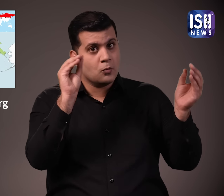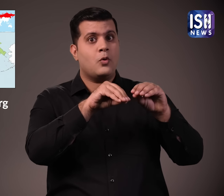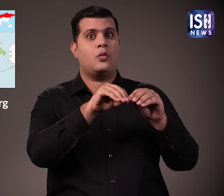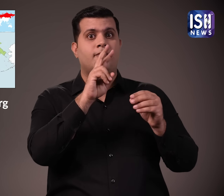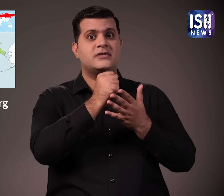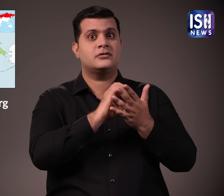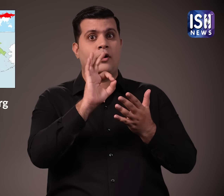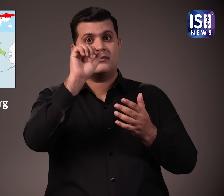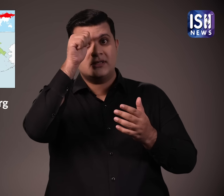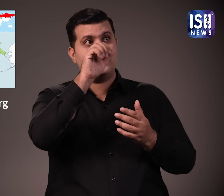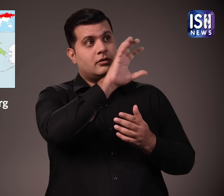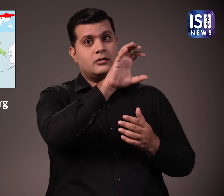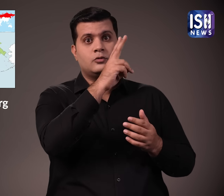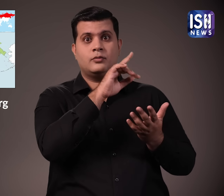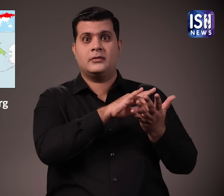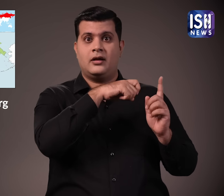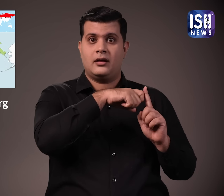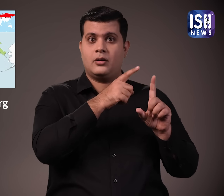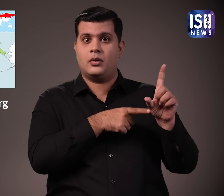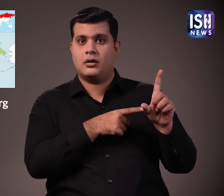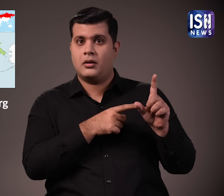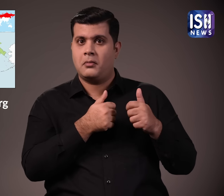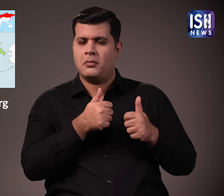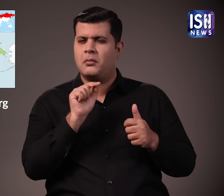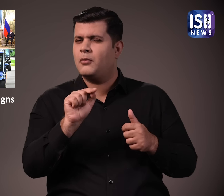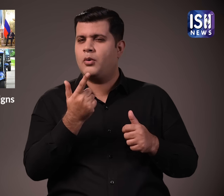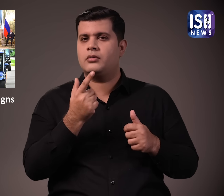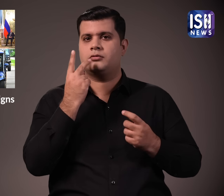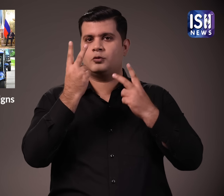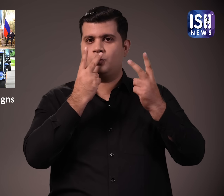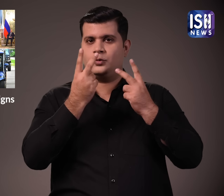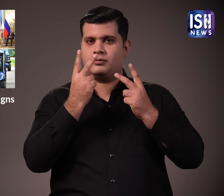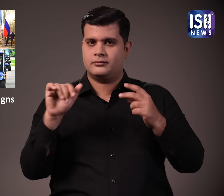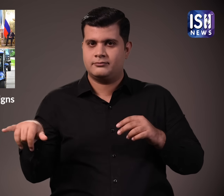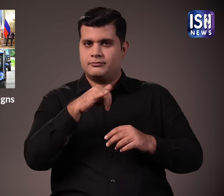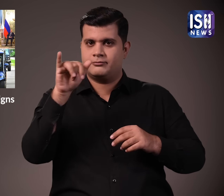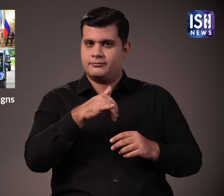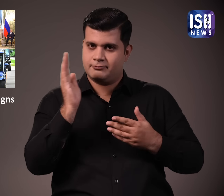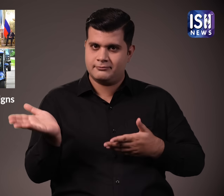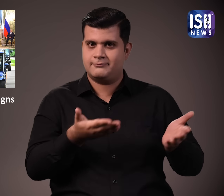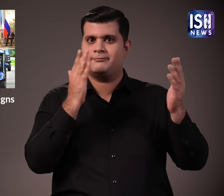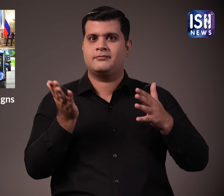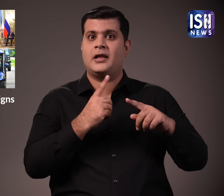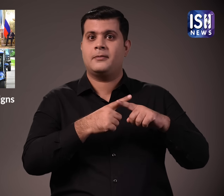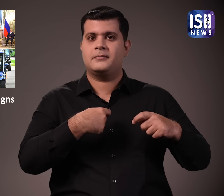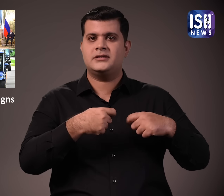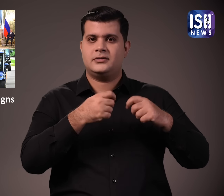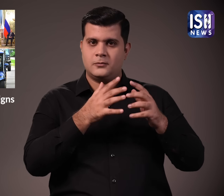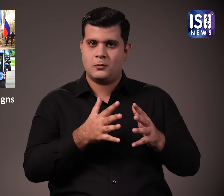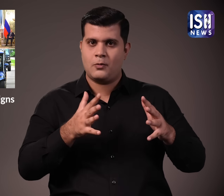जाएंगे मौस्कों में पहले से ही भारतिय दूतावास है लेकिन पर्यटन और व्यापार को बढ़ावा देने के लिए दो और दूतावास खोले